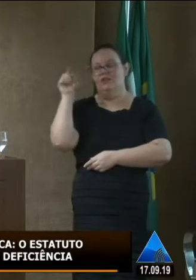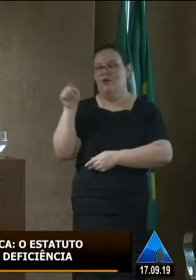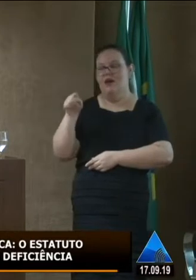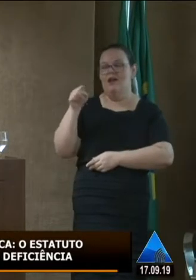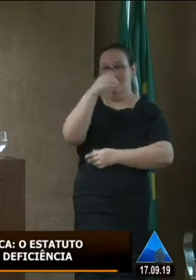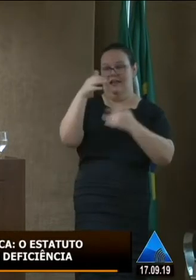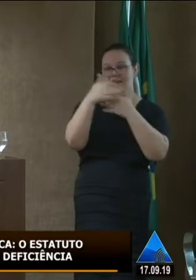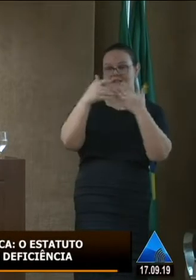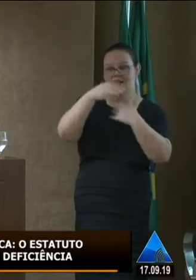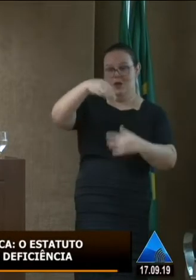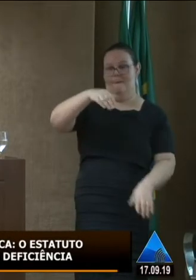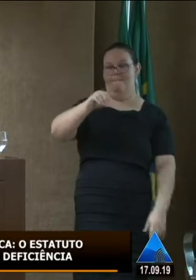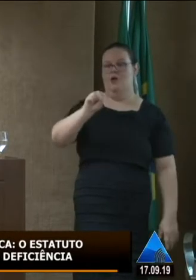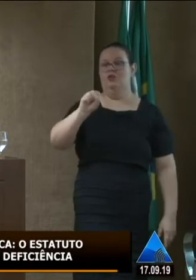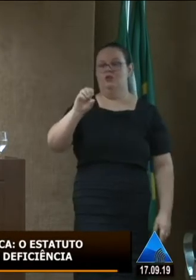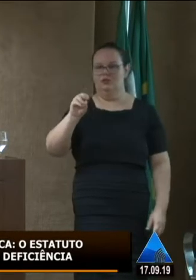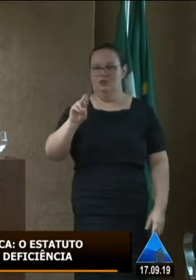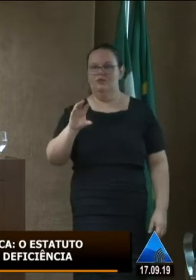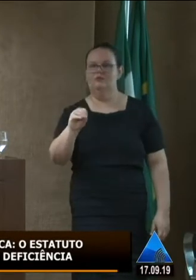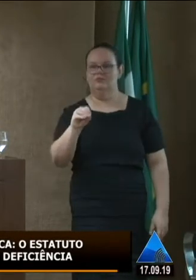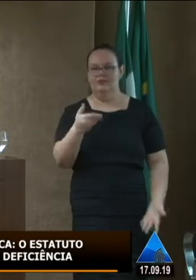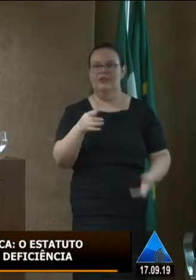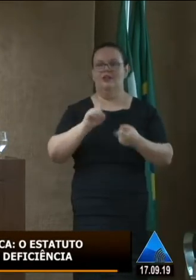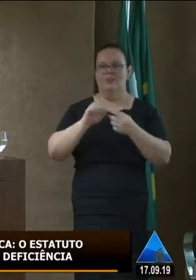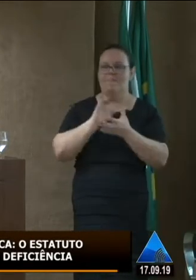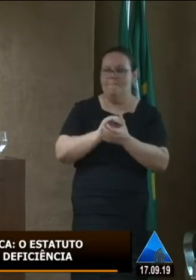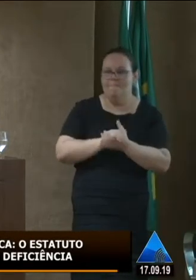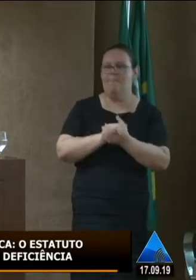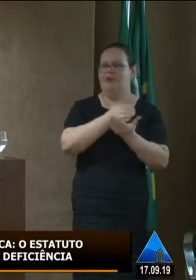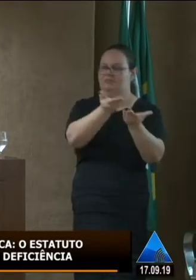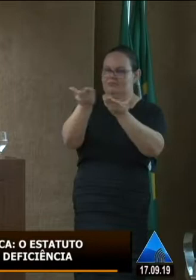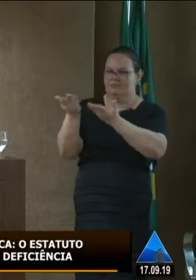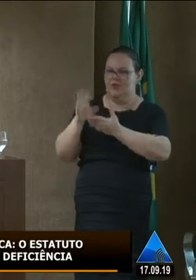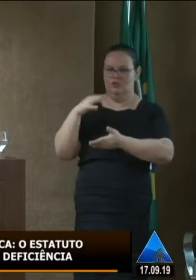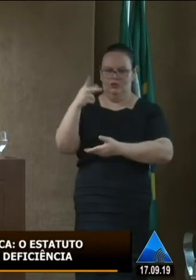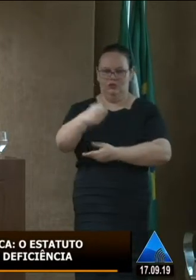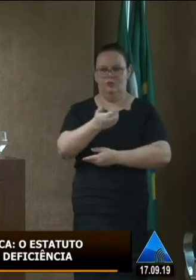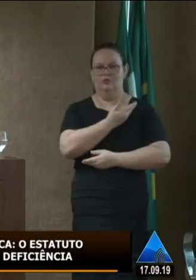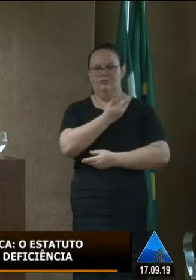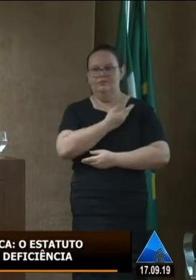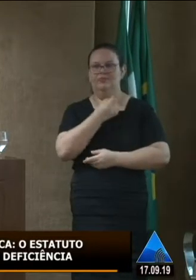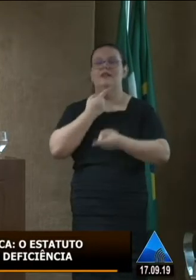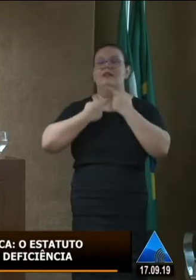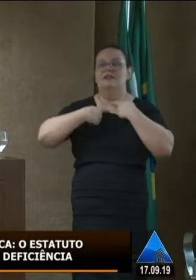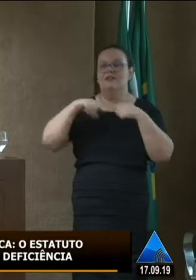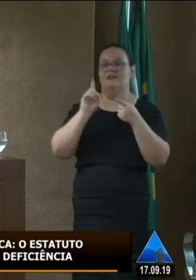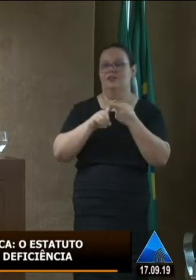as suas próprias felicitações e cumprimenta a todos os colegas da sociedade civil que deseja também